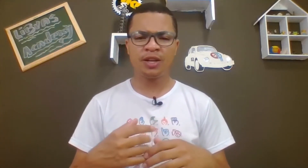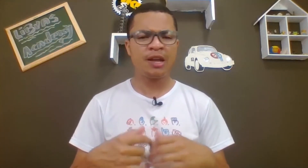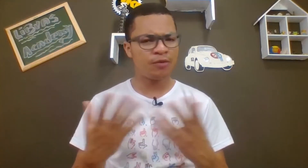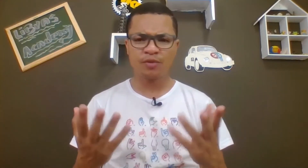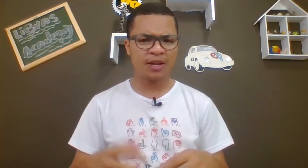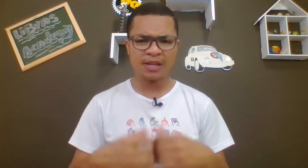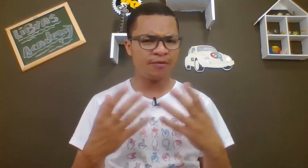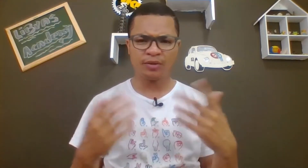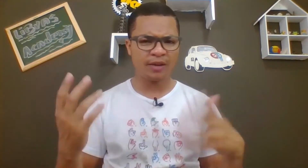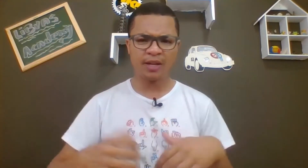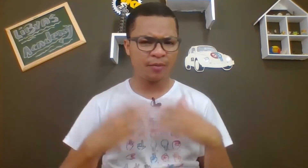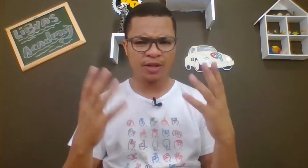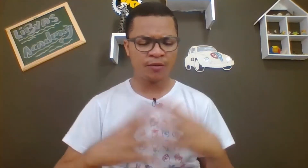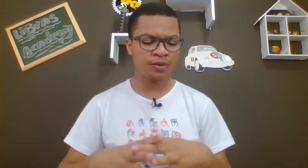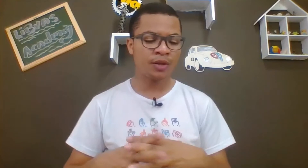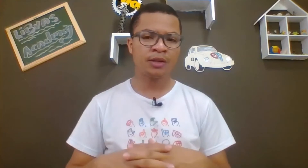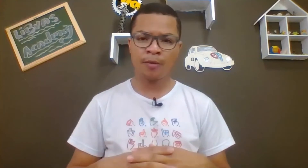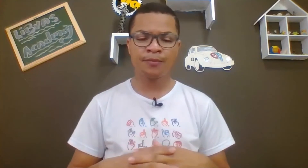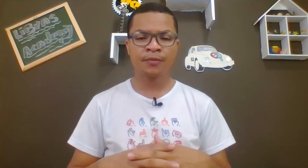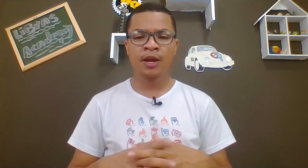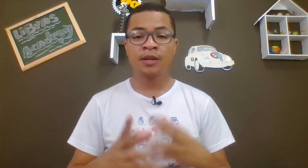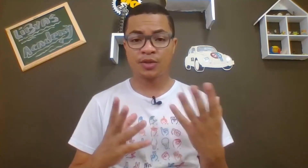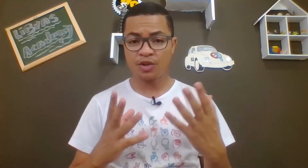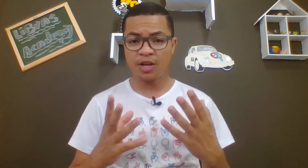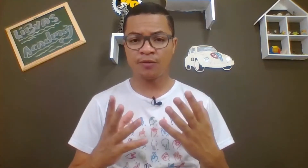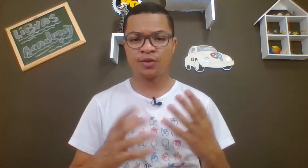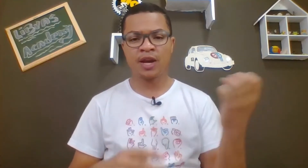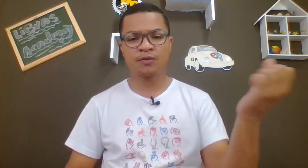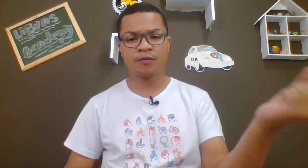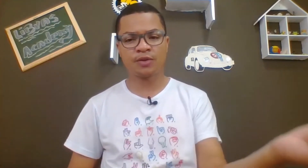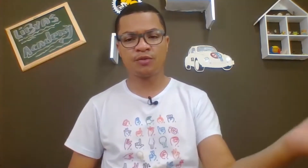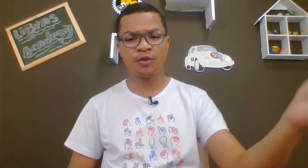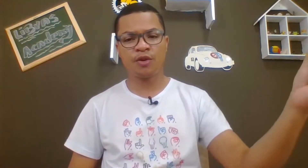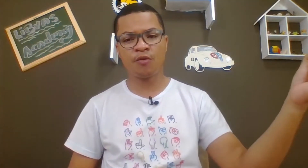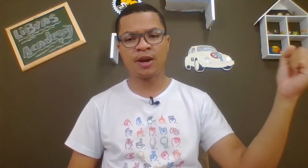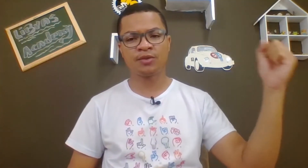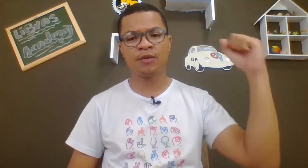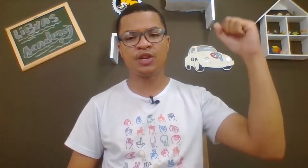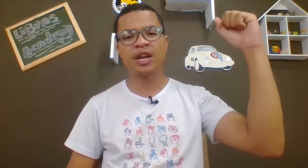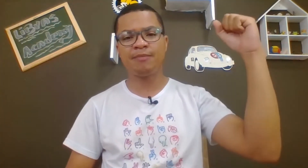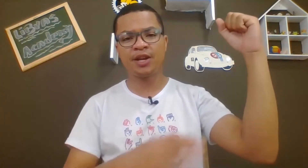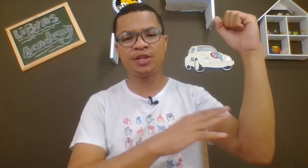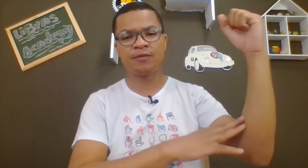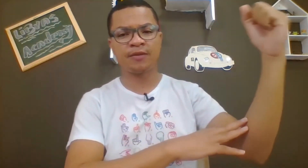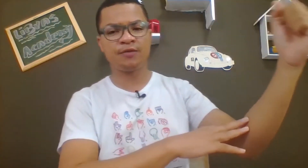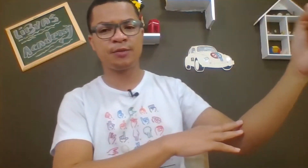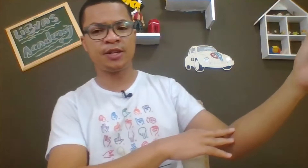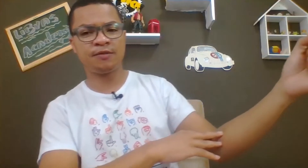nervoso mesmo, você está revoltado, ele está muito nervoso, tá bom? Então, sinal de nervoso. Essas configurações de mão aqui, o braço, eu vou deixar ele em pé, gente, vai ficar difícil para vocês